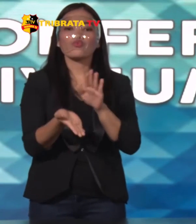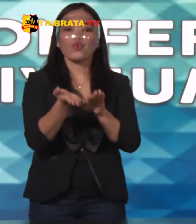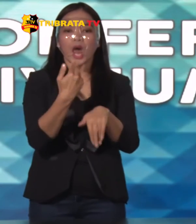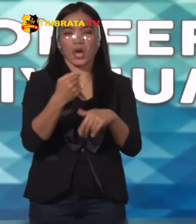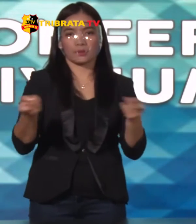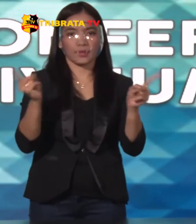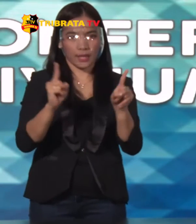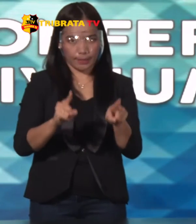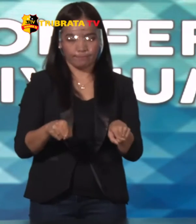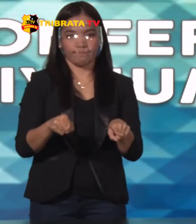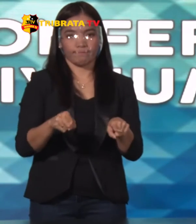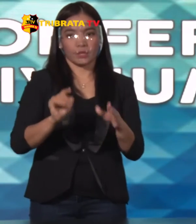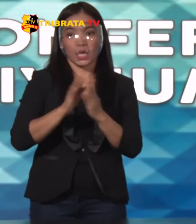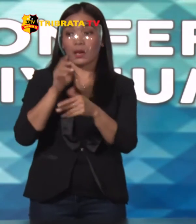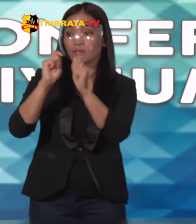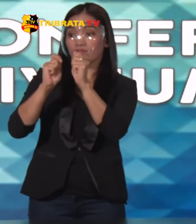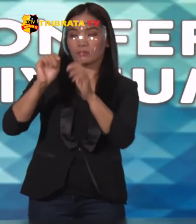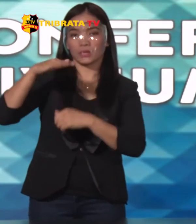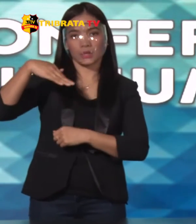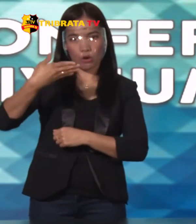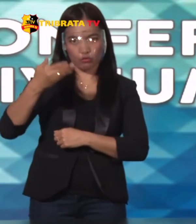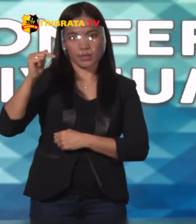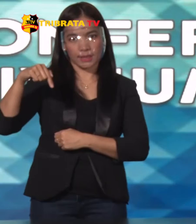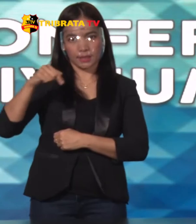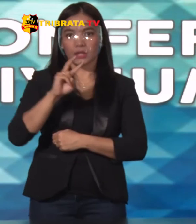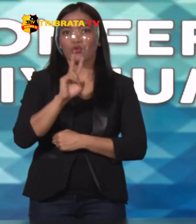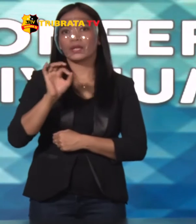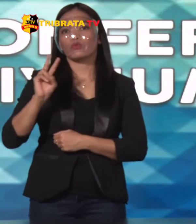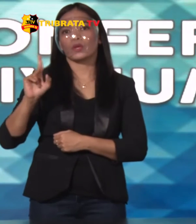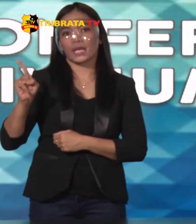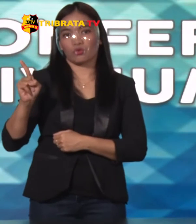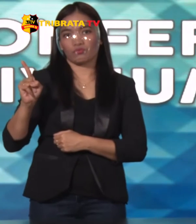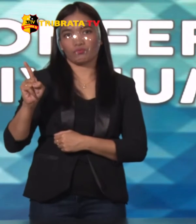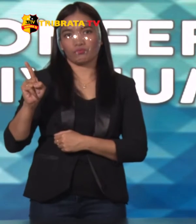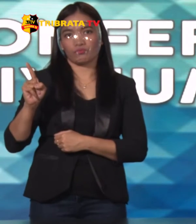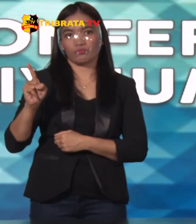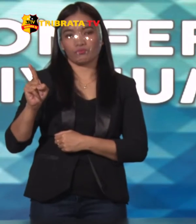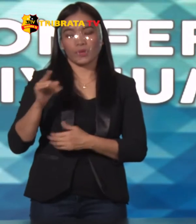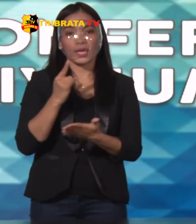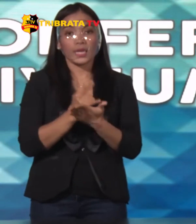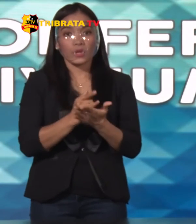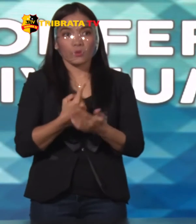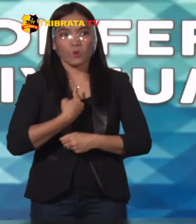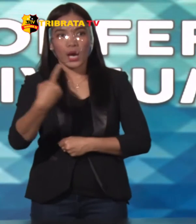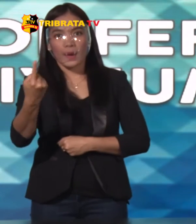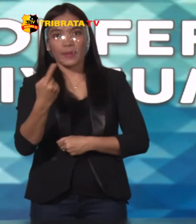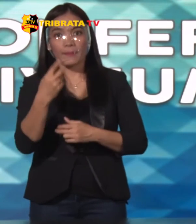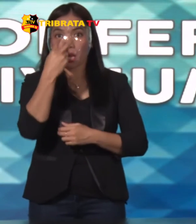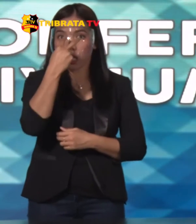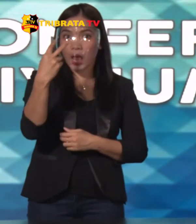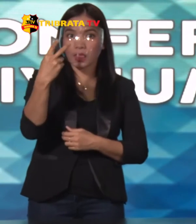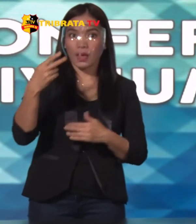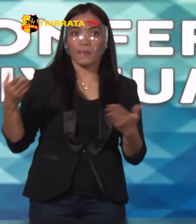kembali Pada Idul Fitri Tahun 2021 Dan tentunya kita juga Bercermin